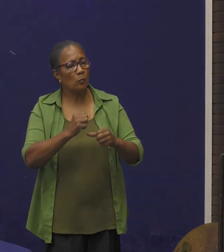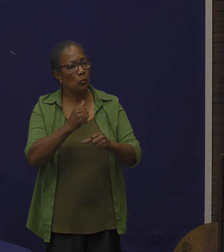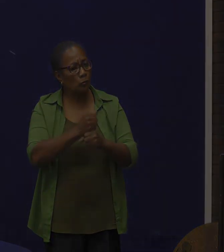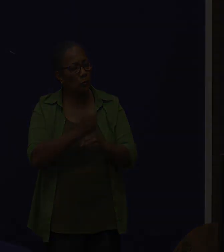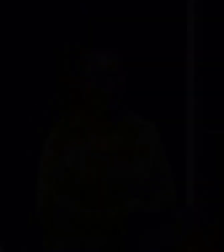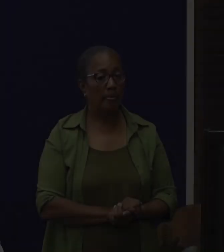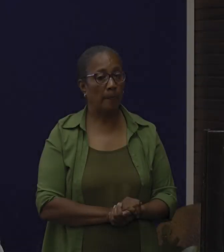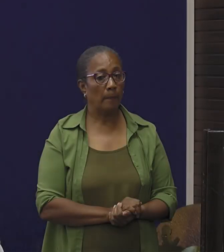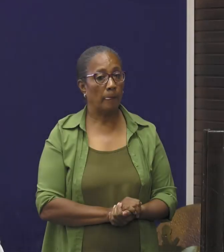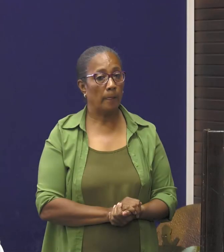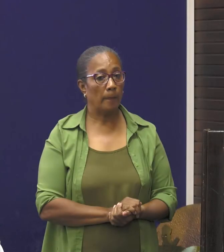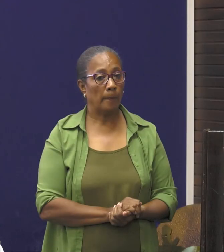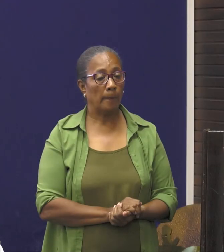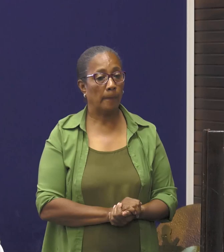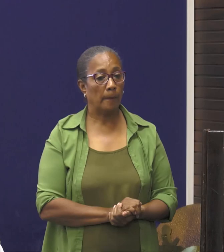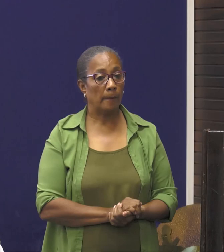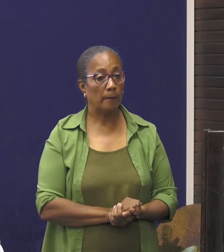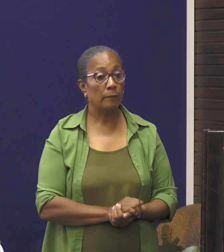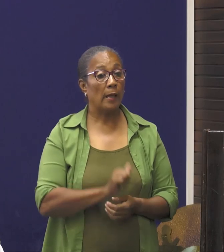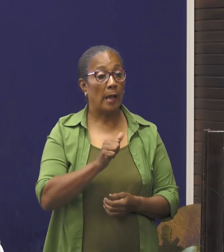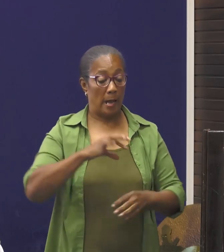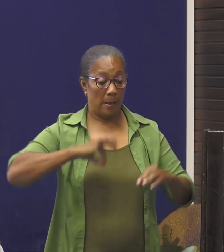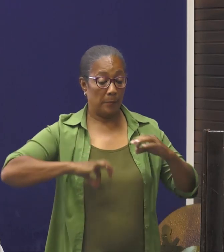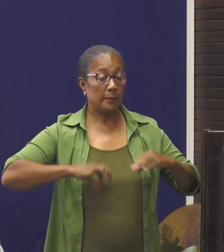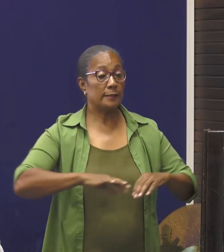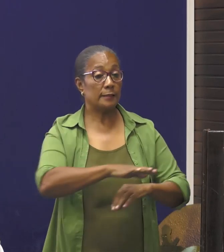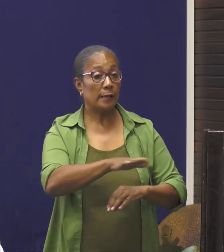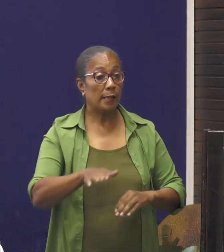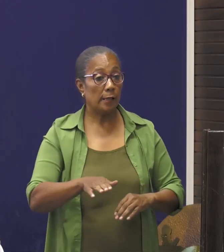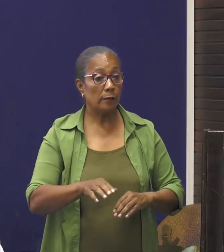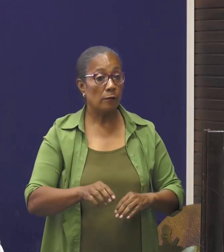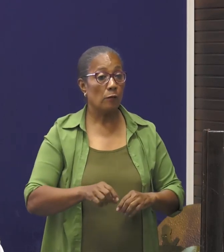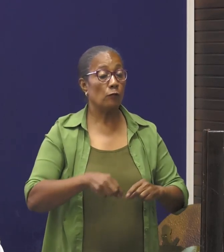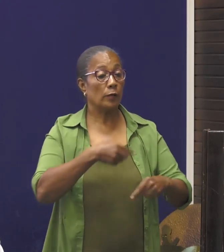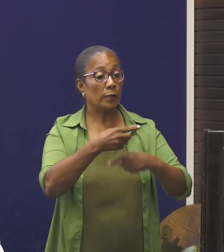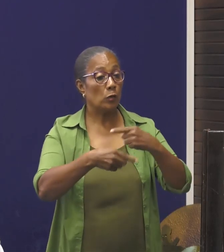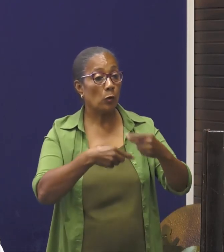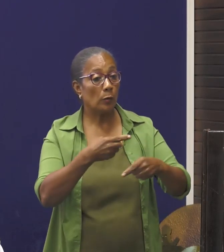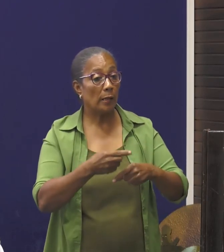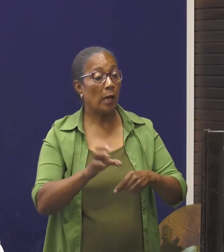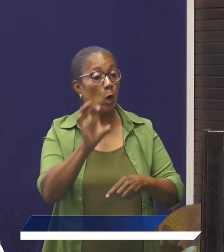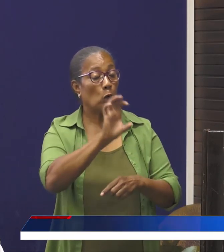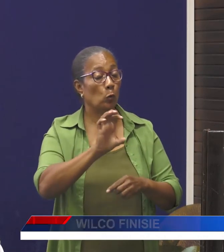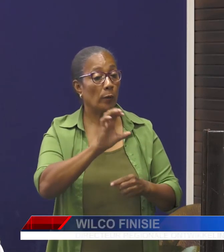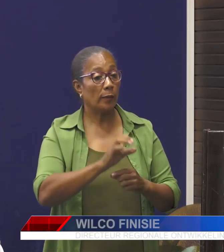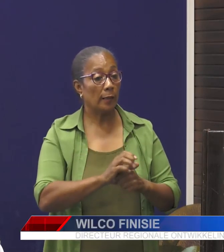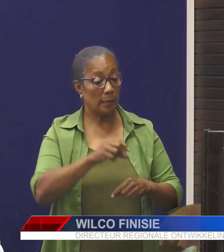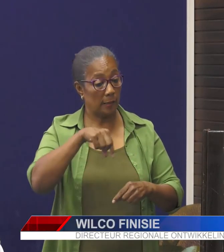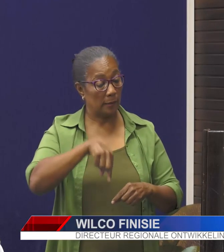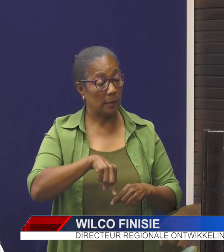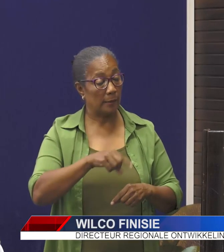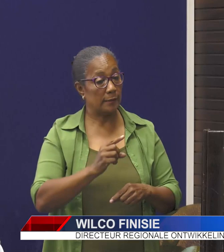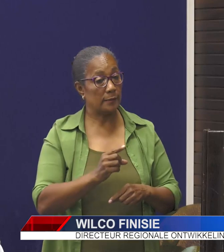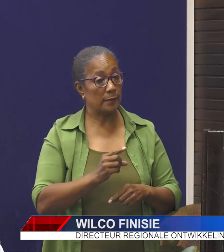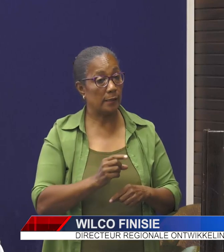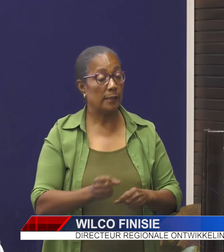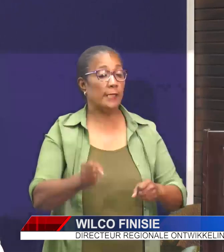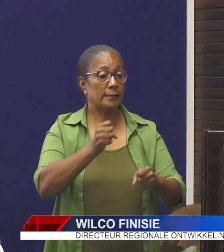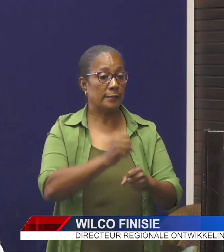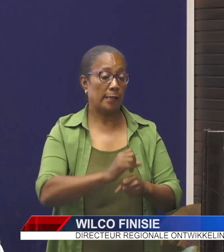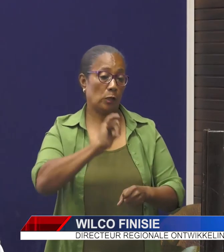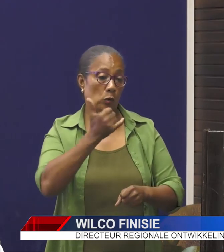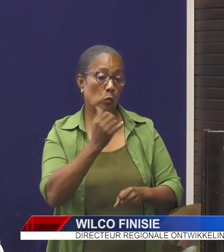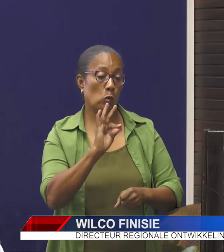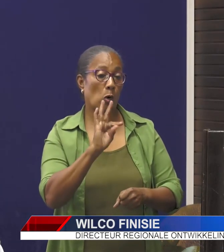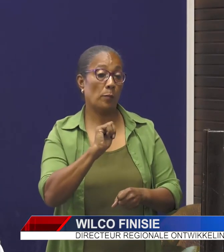rust. Het ministerie voor regionale ontwikkeling in ADC stichting Nieuw